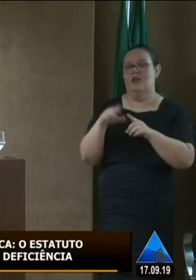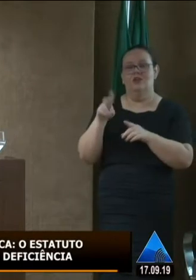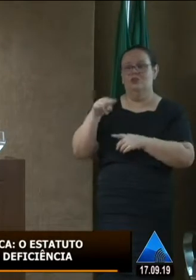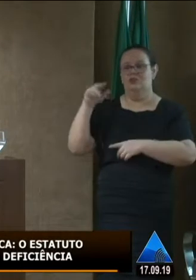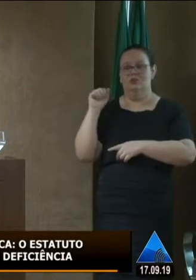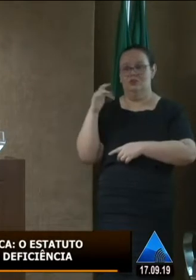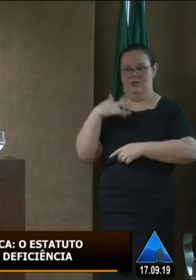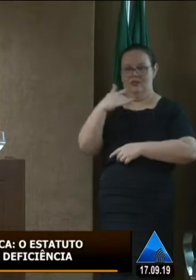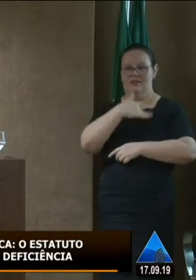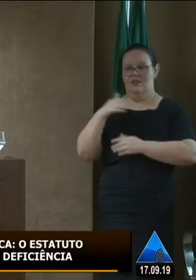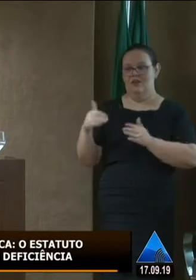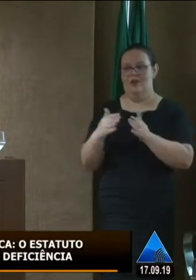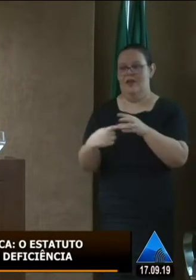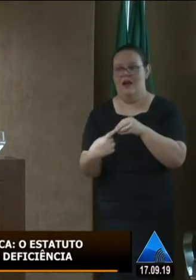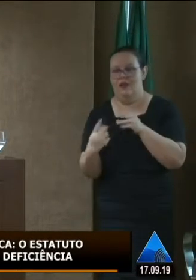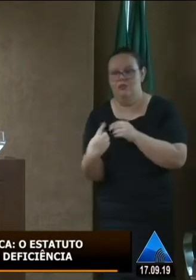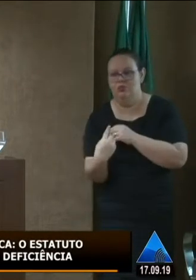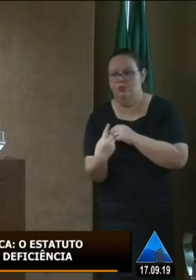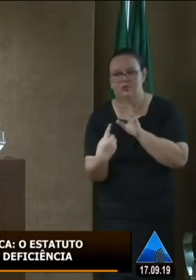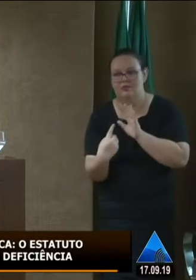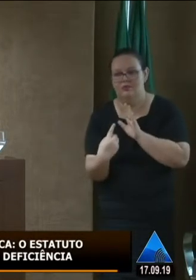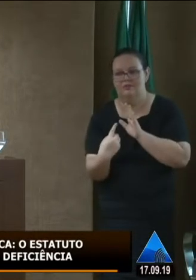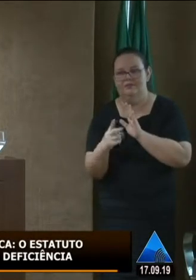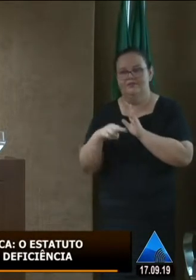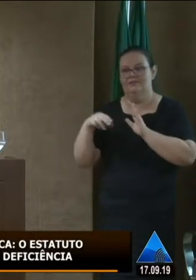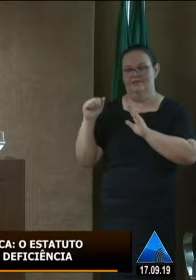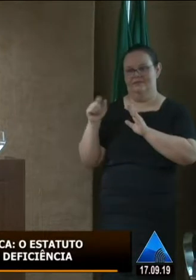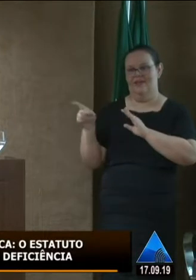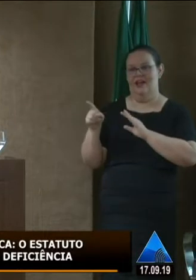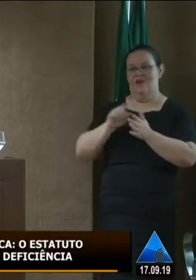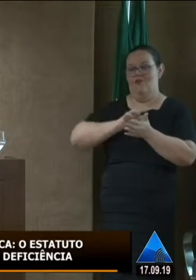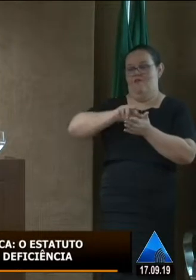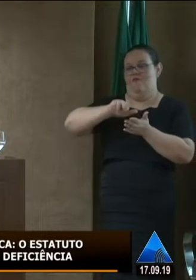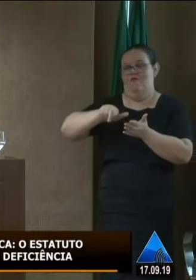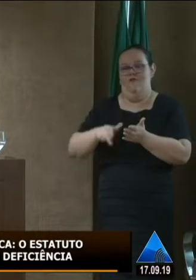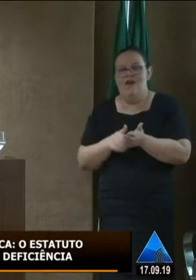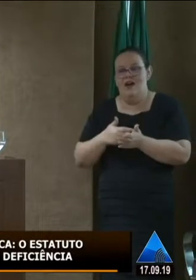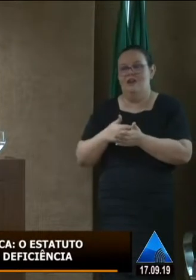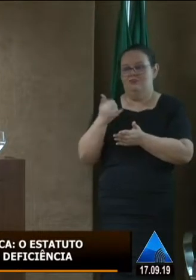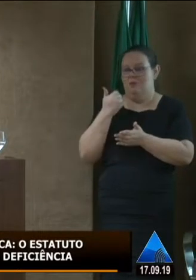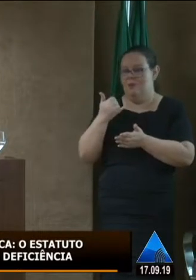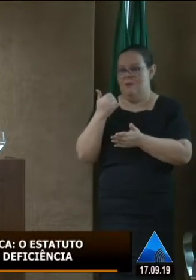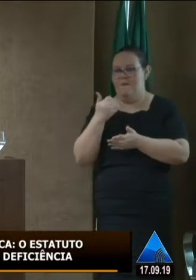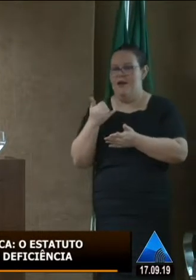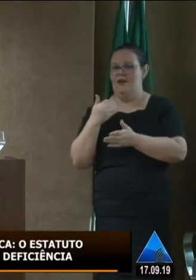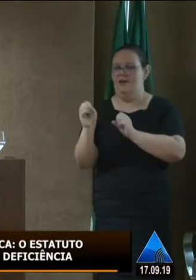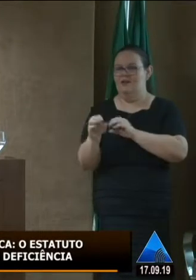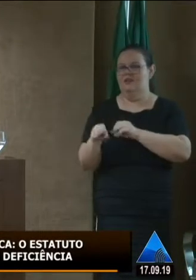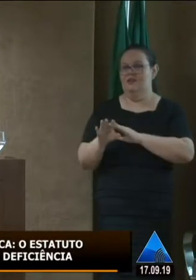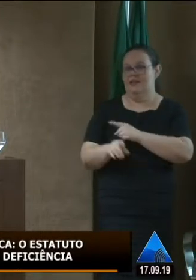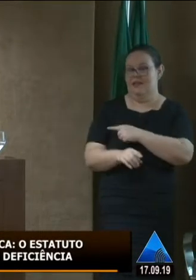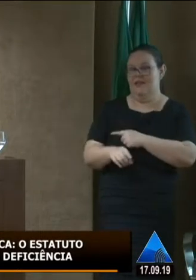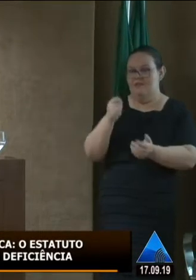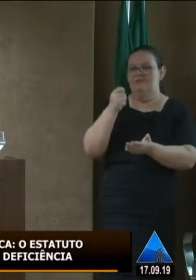a saúde ela caminha sozinha jamais eu tive vários contatos já aqui com a educação e a gente realmente